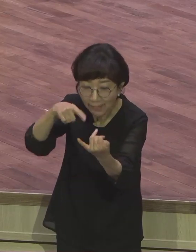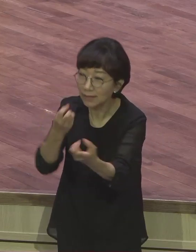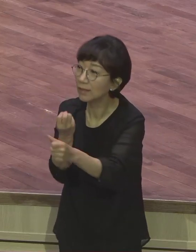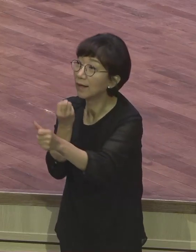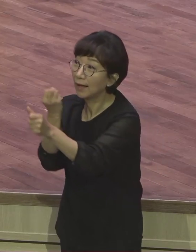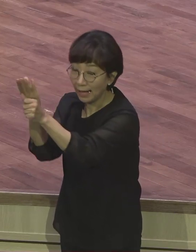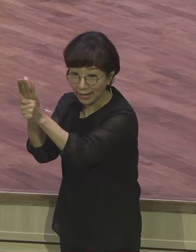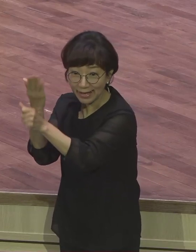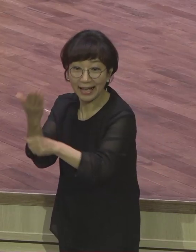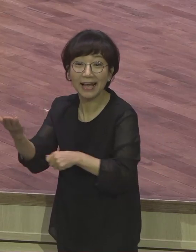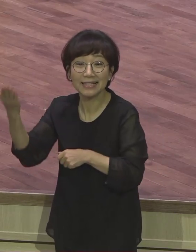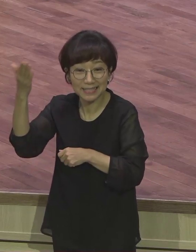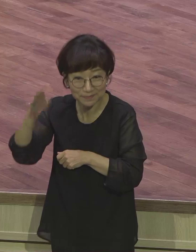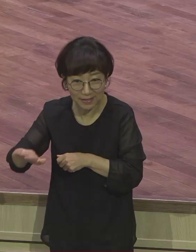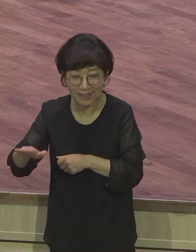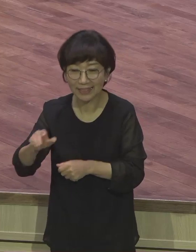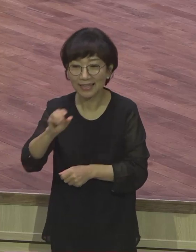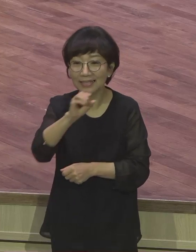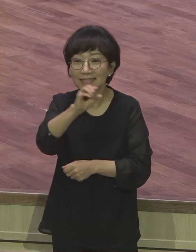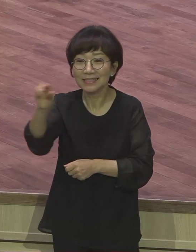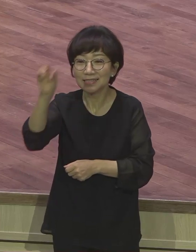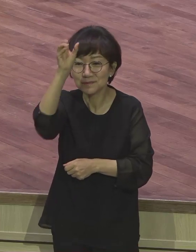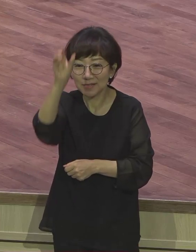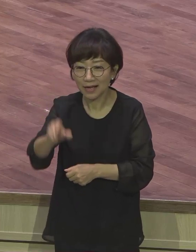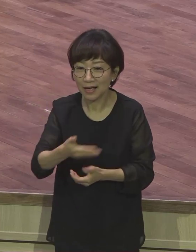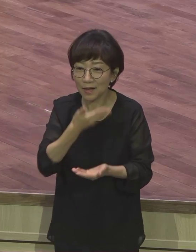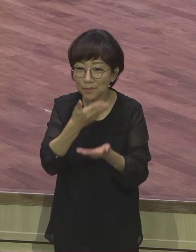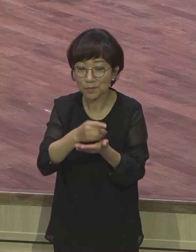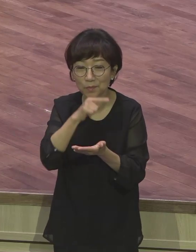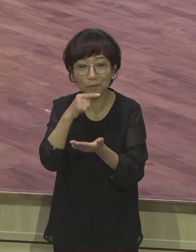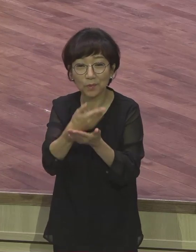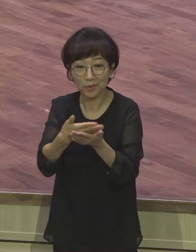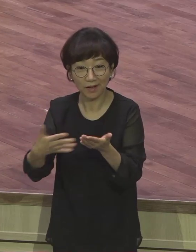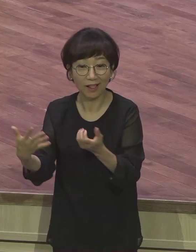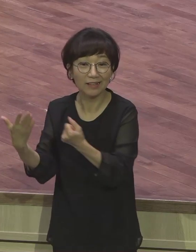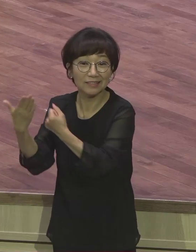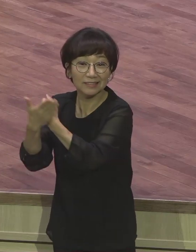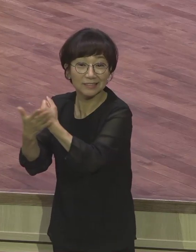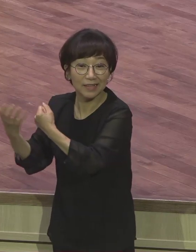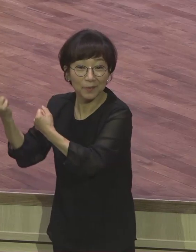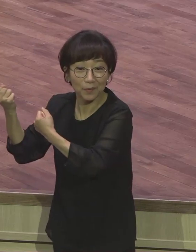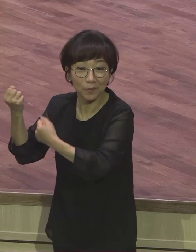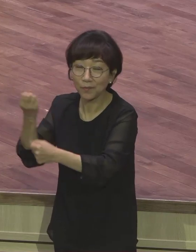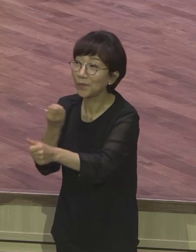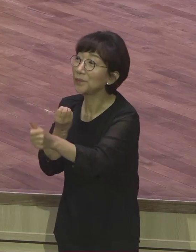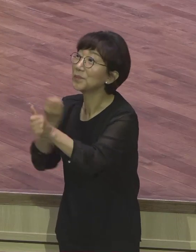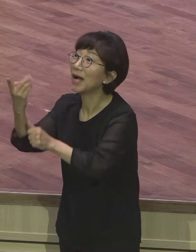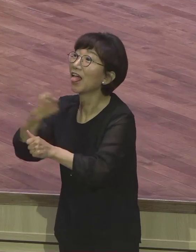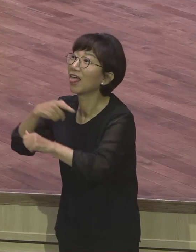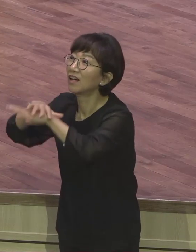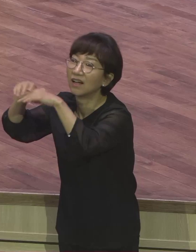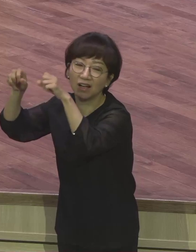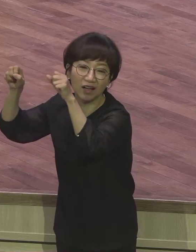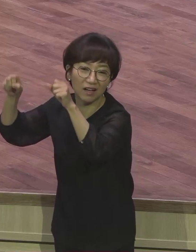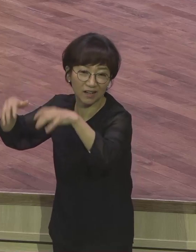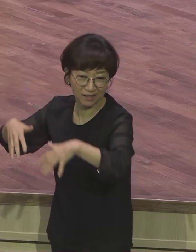완전히 무력화 아무 힘이 없다. 아무 의미가 없다. 우리 인생의 모든 문제를